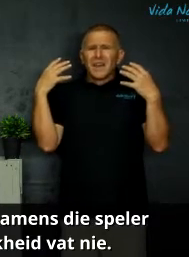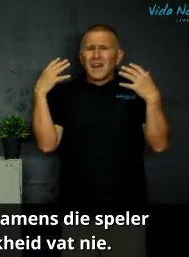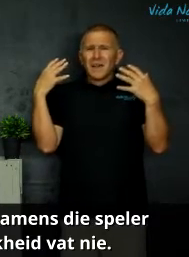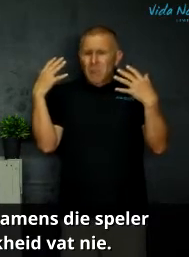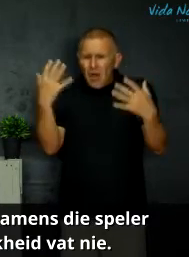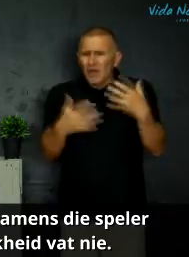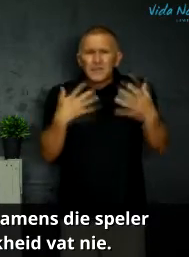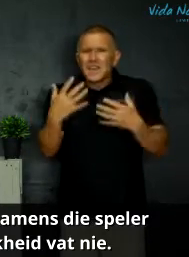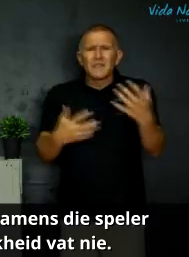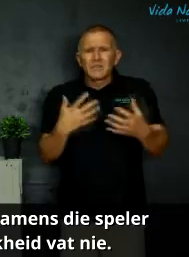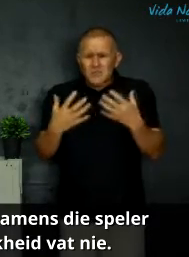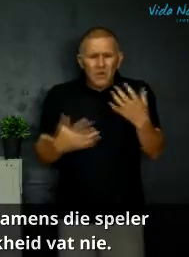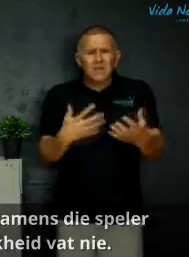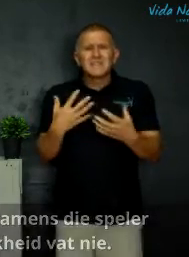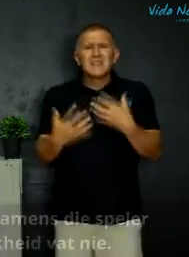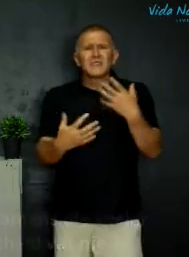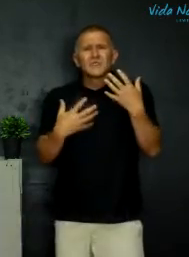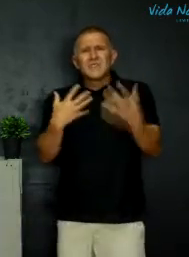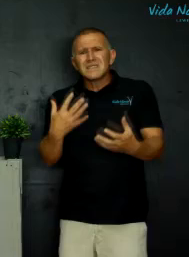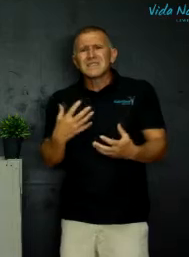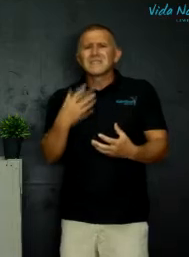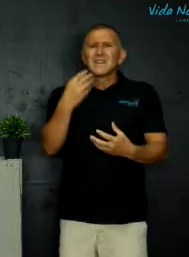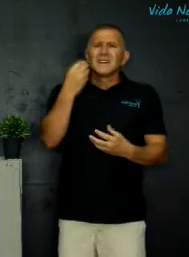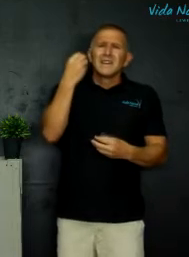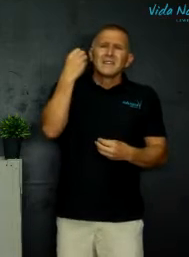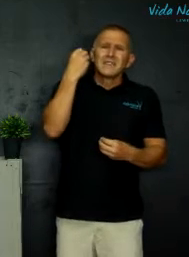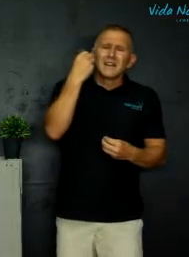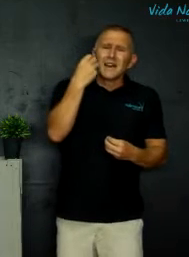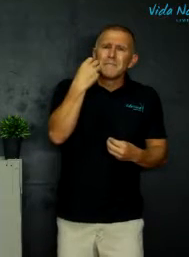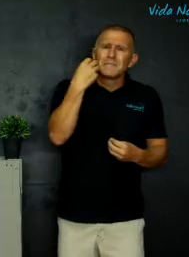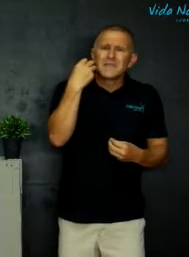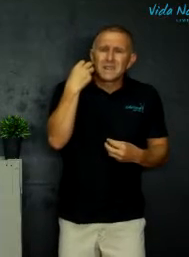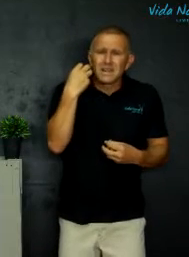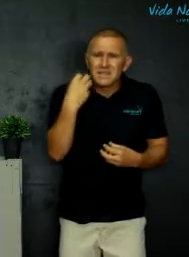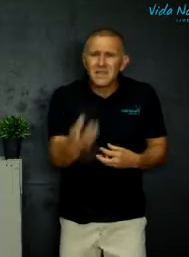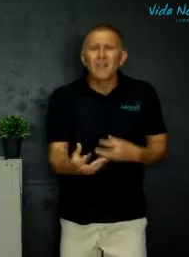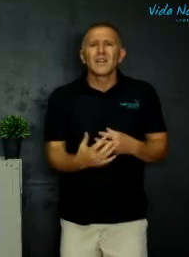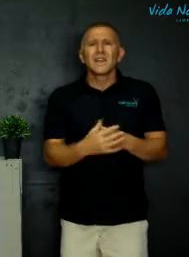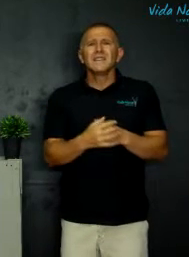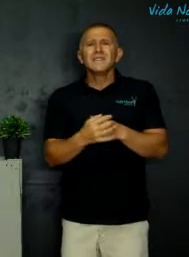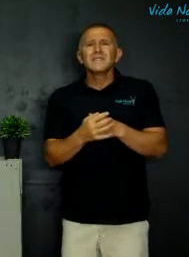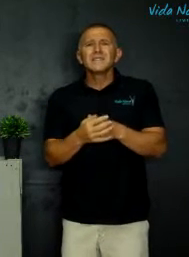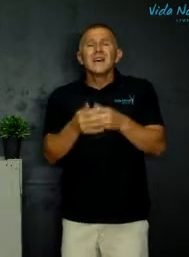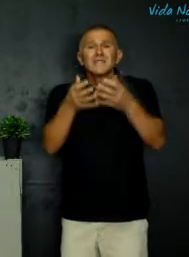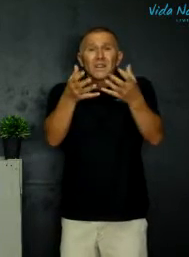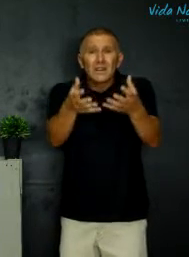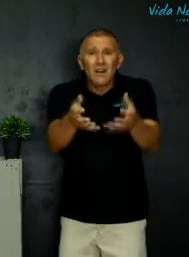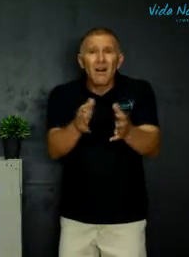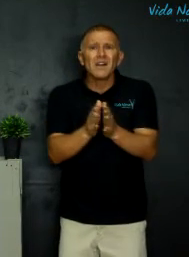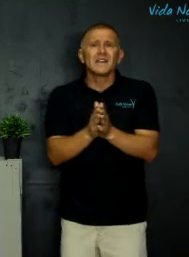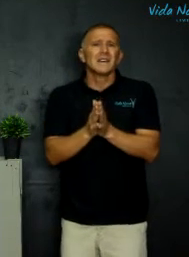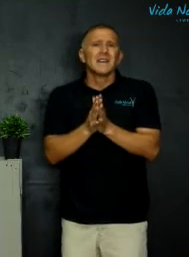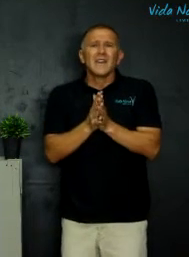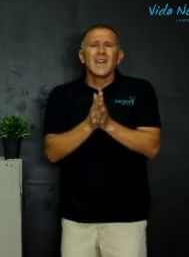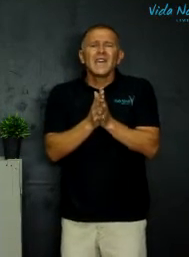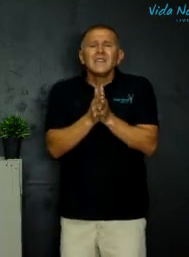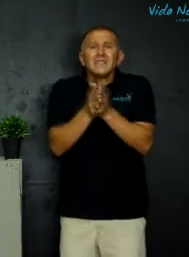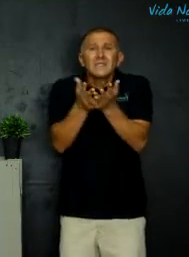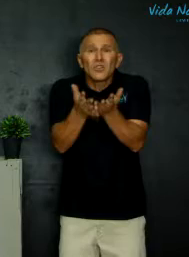paar weke wat ons nou al gesê is hoe jesus gesag en jesus genade en jesus